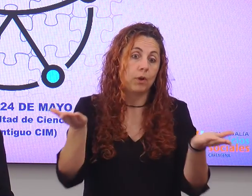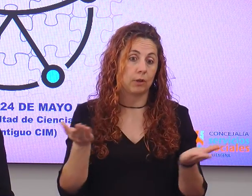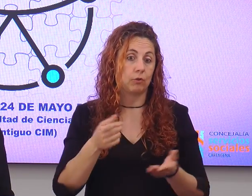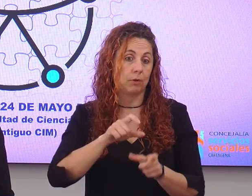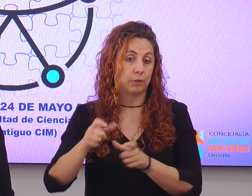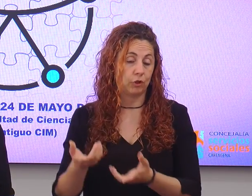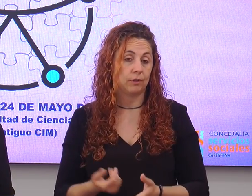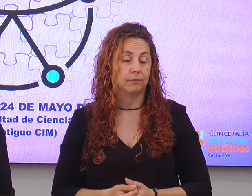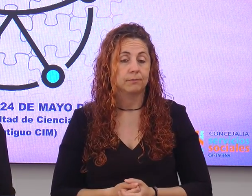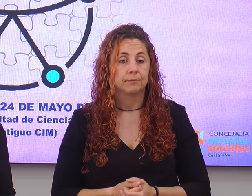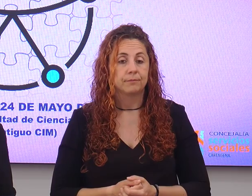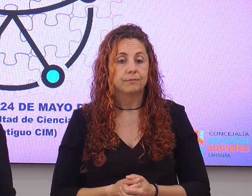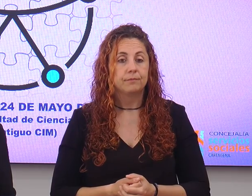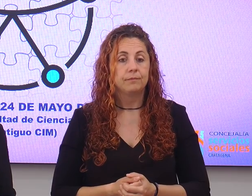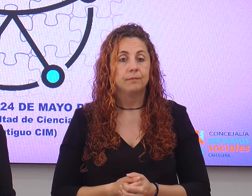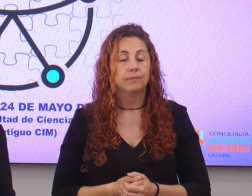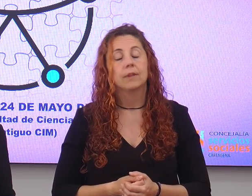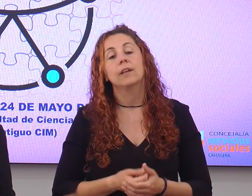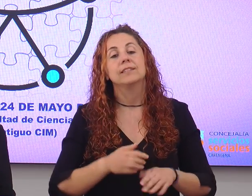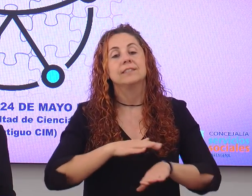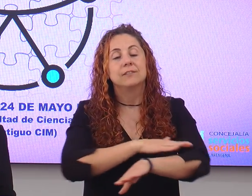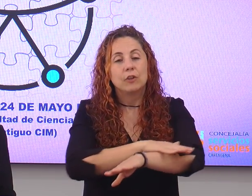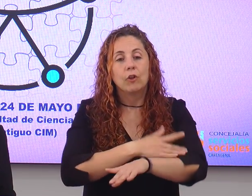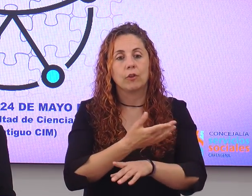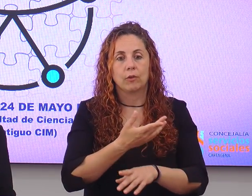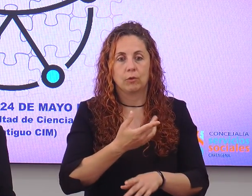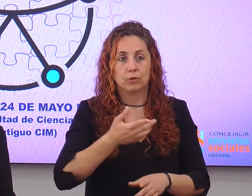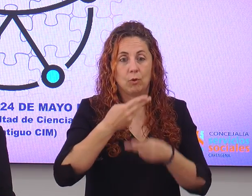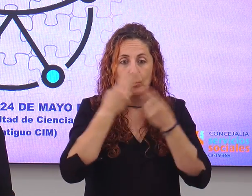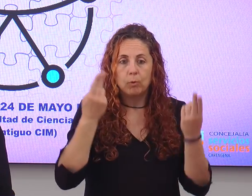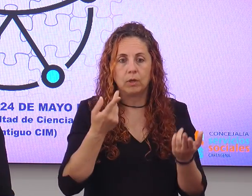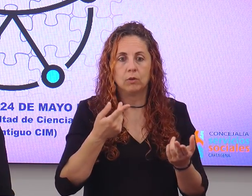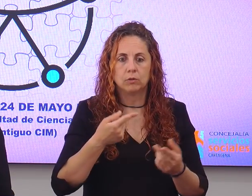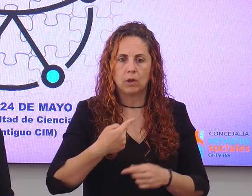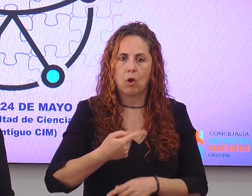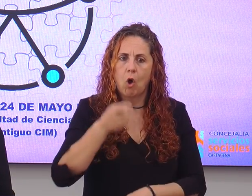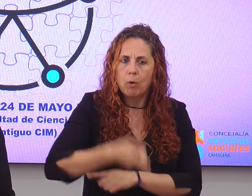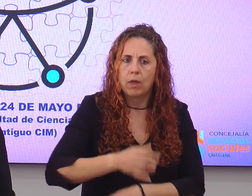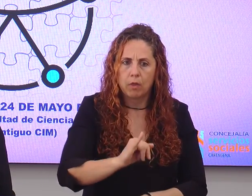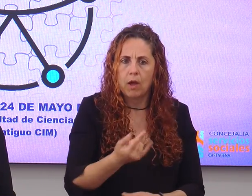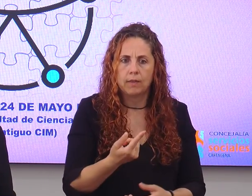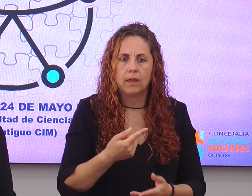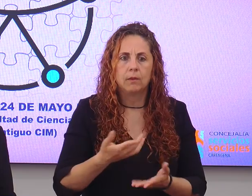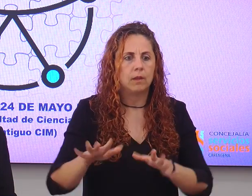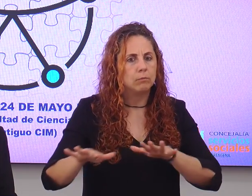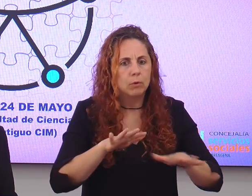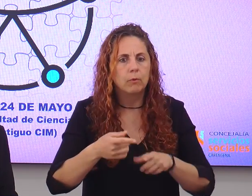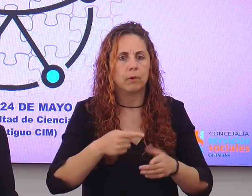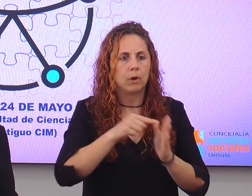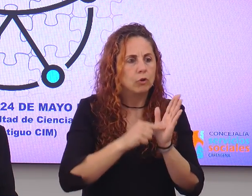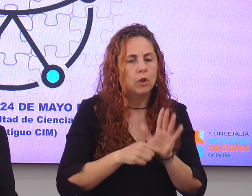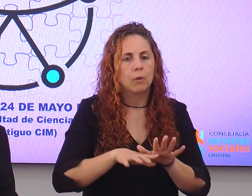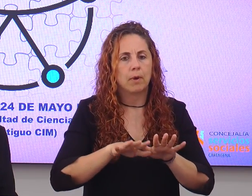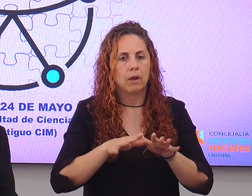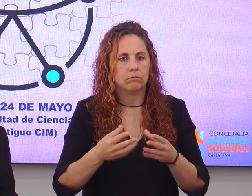población. Los poderes públicos tienen la obligación, tenemos la obligación de promover condiciones para facilitar